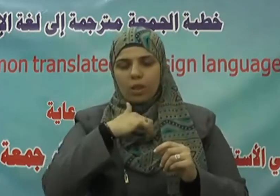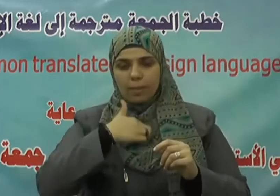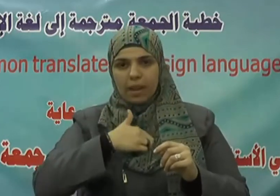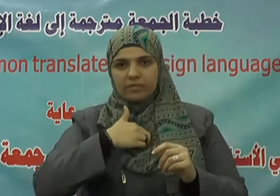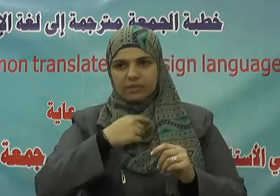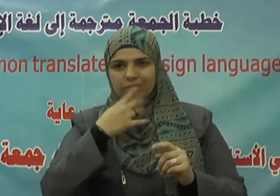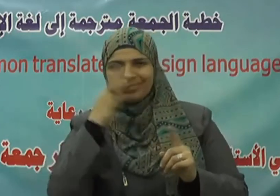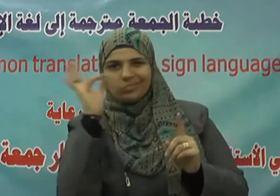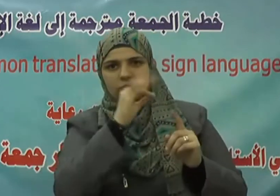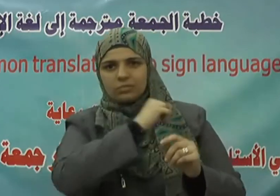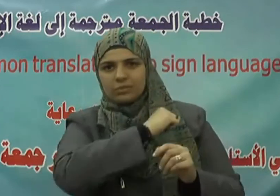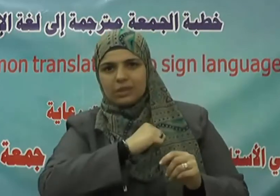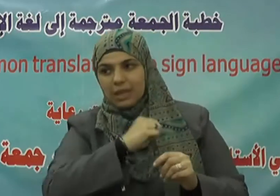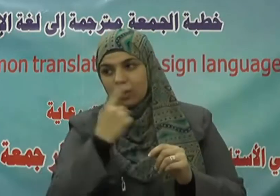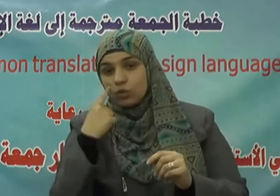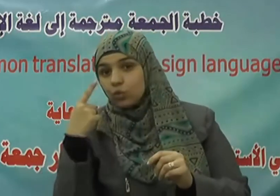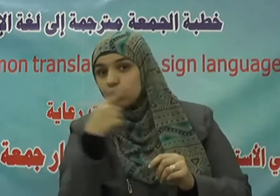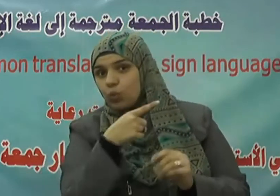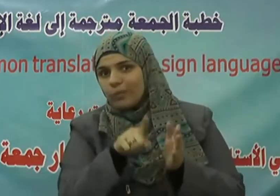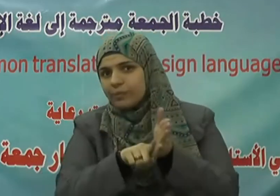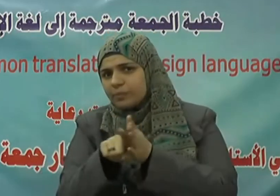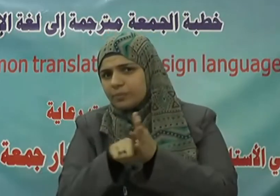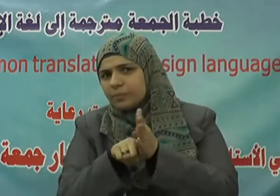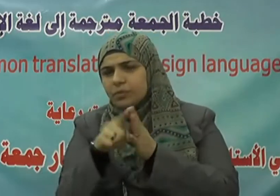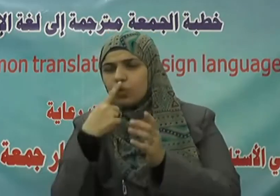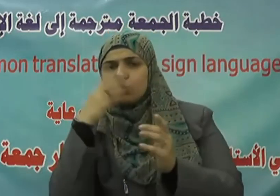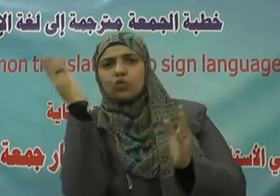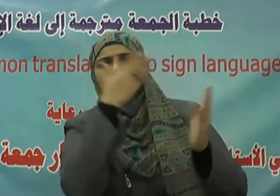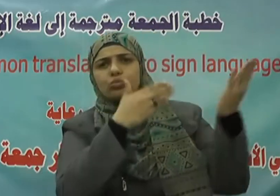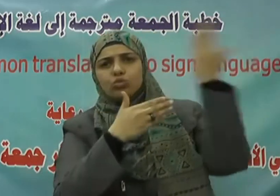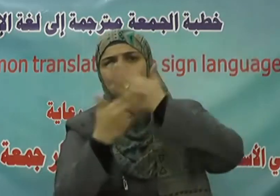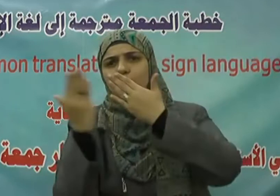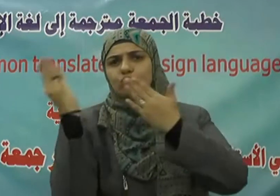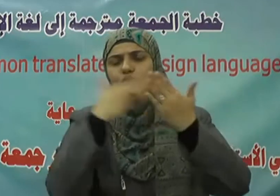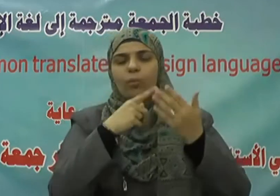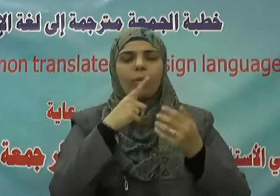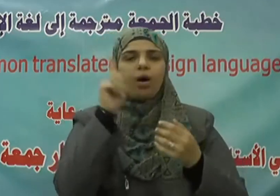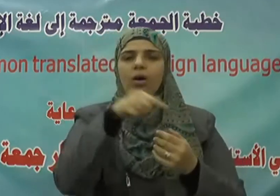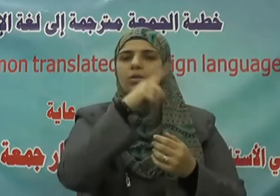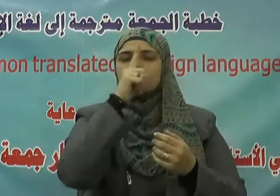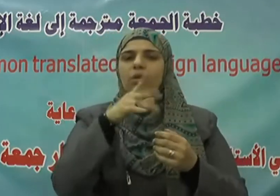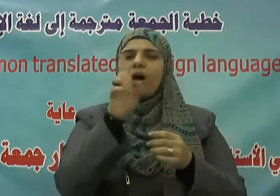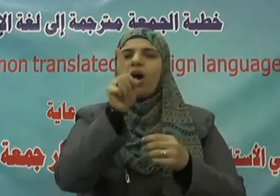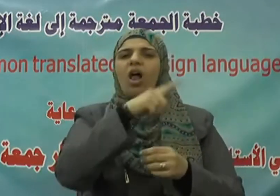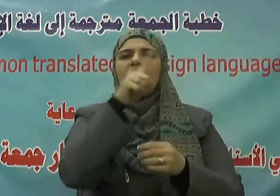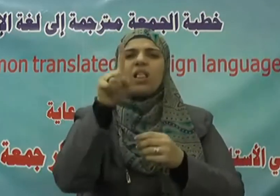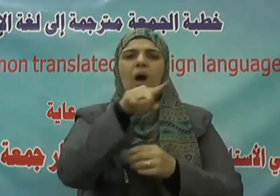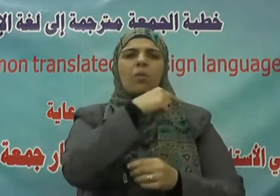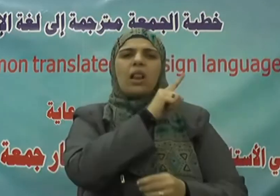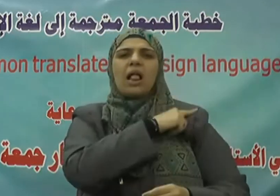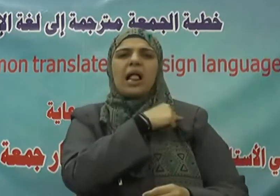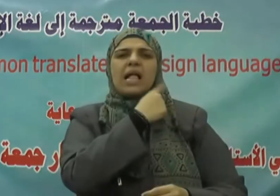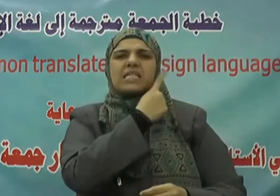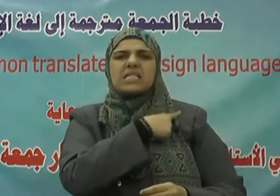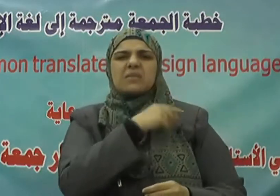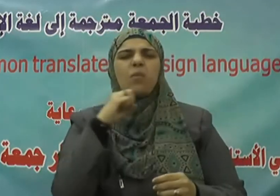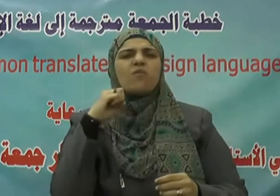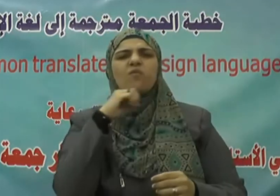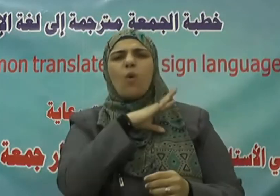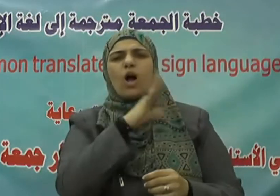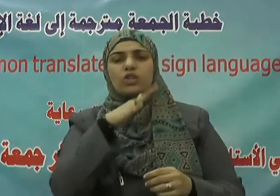وَلَا تَنَابَزُوا بِالْأَلْقَابِ بِئْسَ الْإِسْمُ الْفُسُوقُ بَعْدَ الْإِيمَانِ